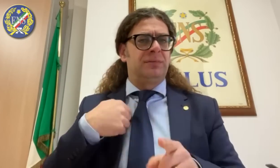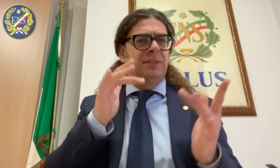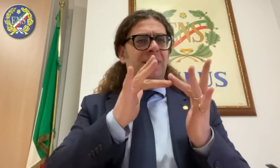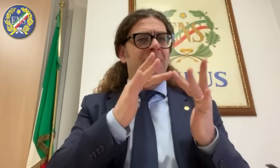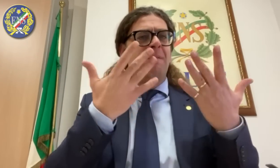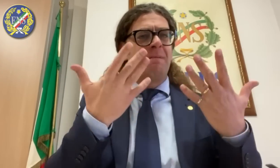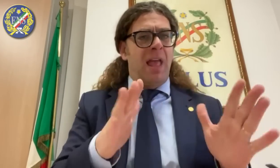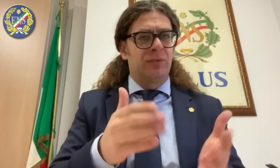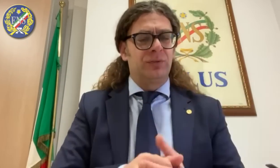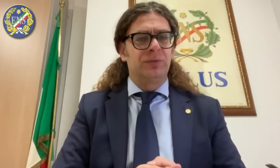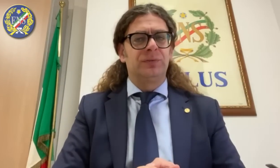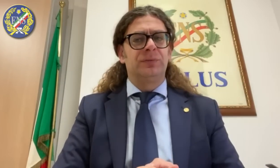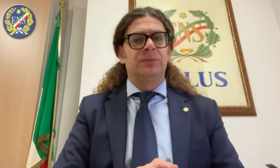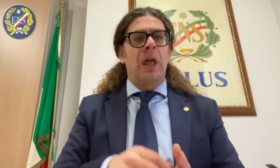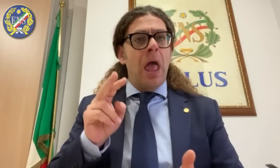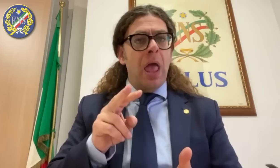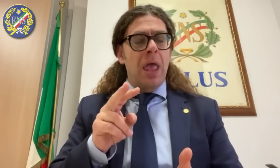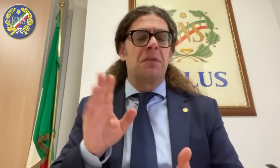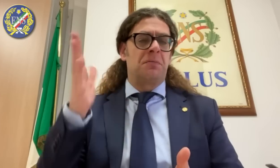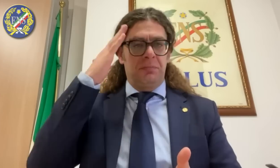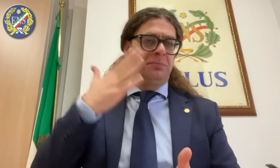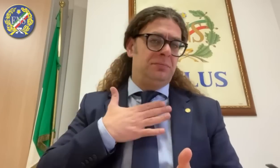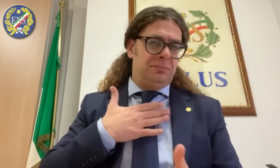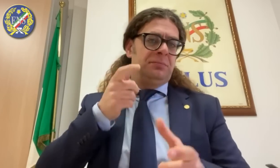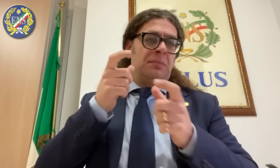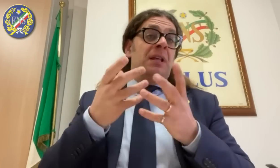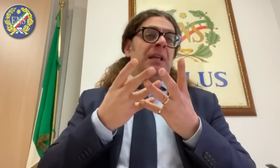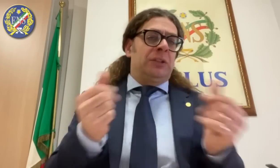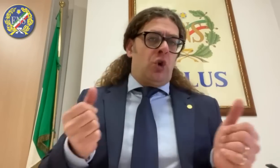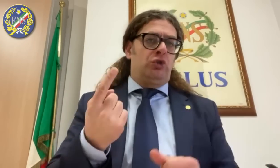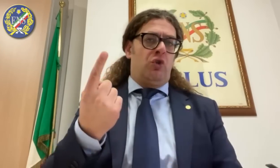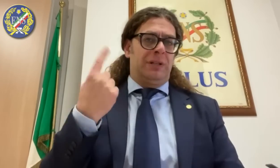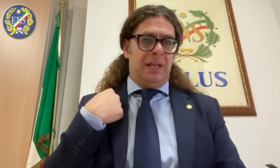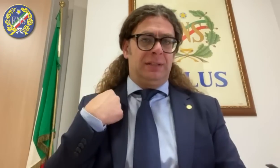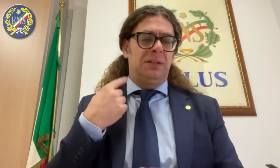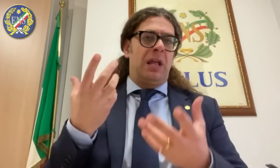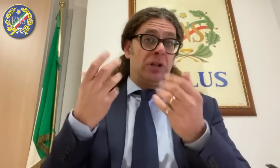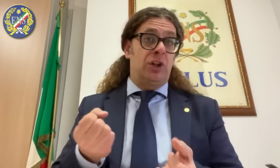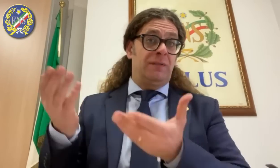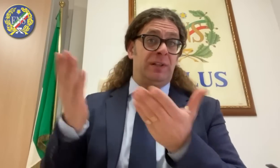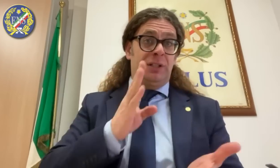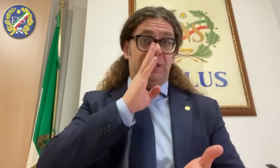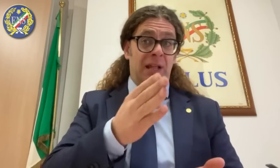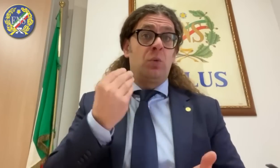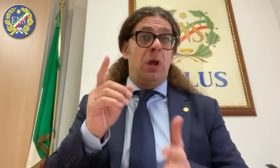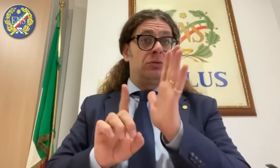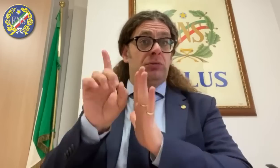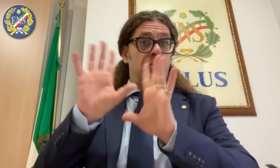che, al contrario, spesso sono contrastanti. Si sono messi a disposizione nel caso avessimo avuto bisogno di